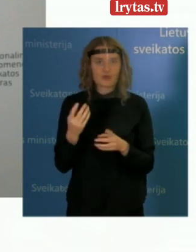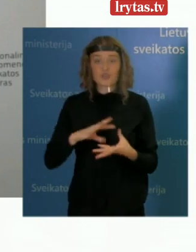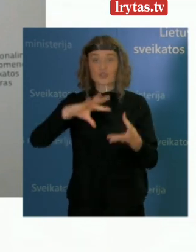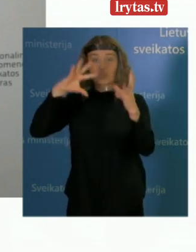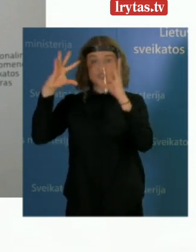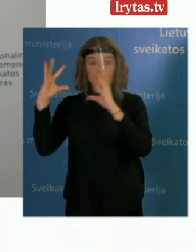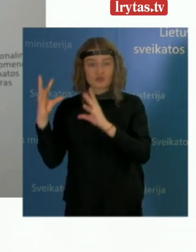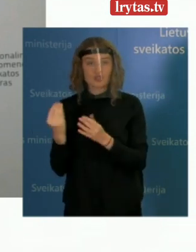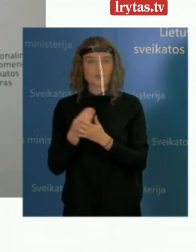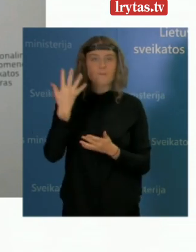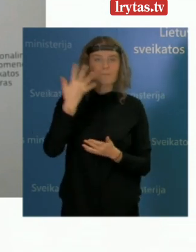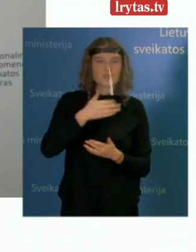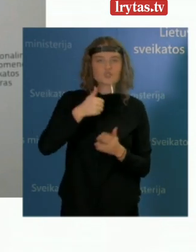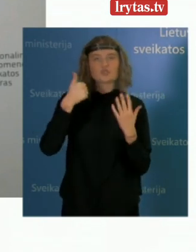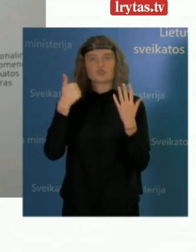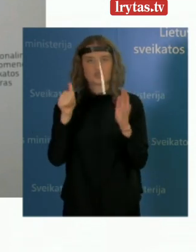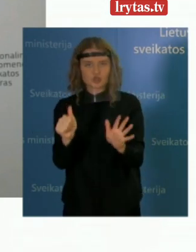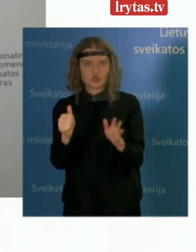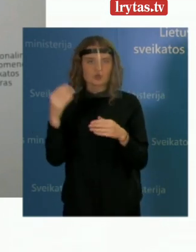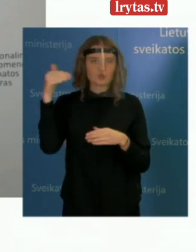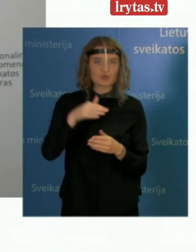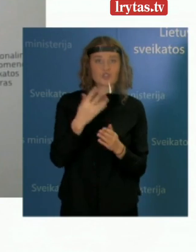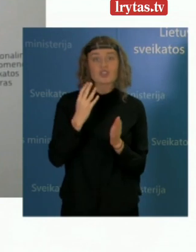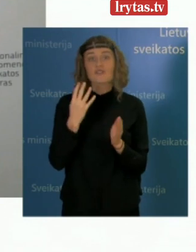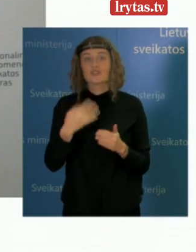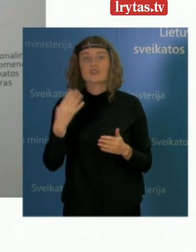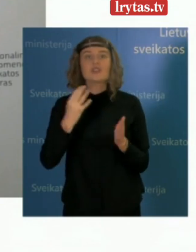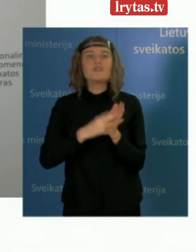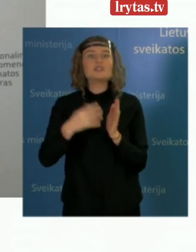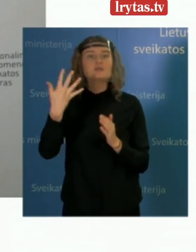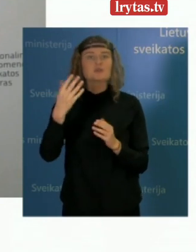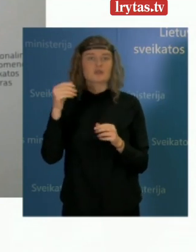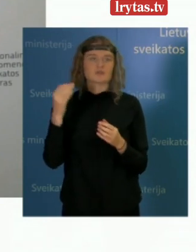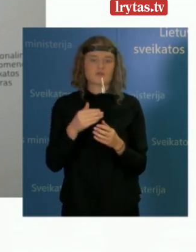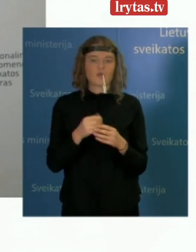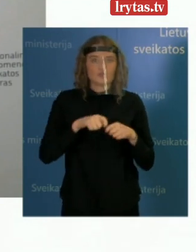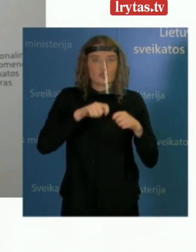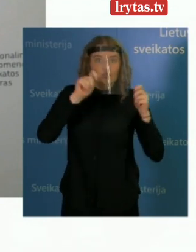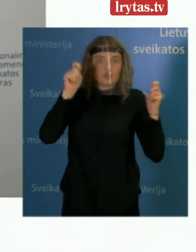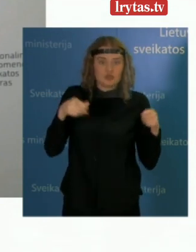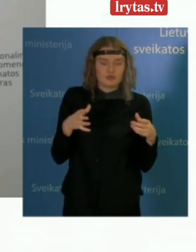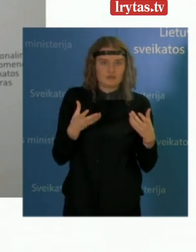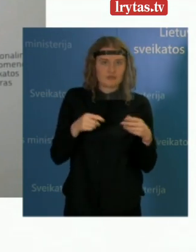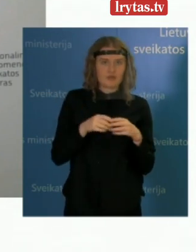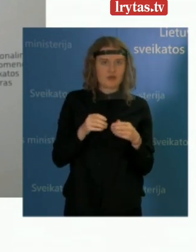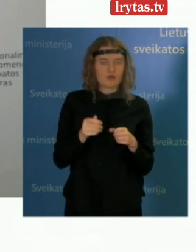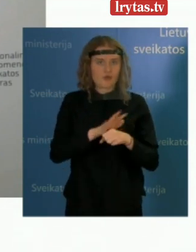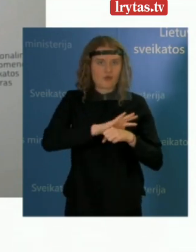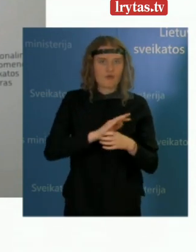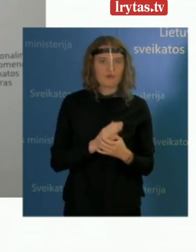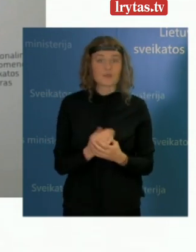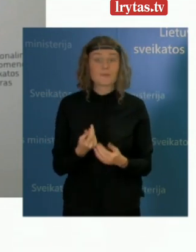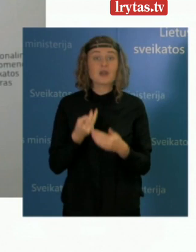registravę 56 95 atvejus nuo pandemijos pradžios. Ligoninėse šiuo metu mūsų turimais